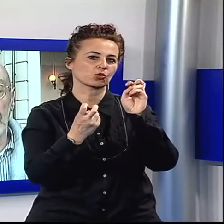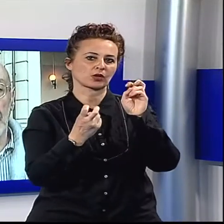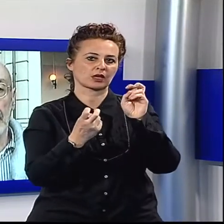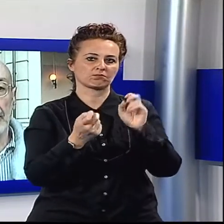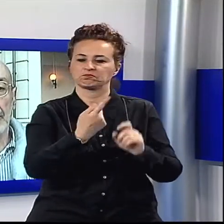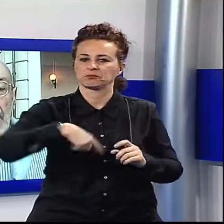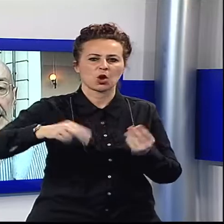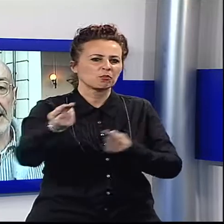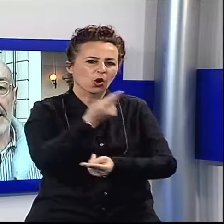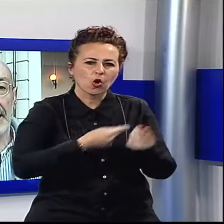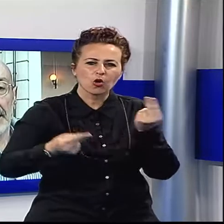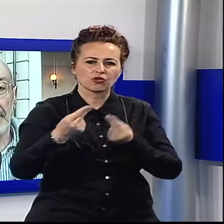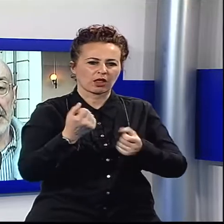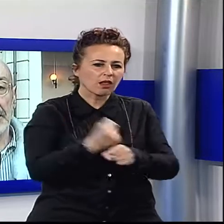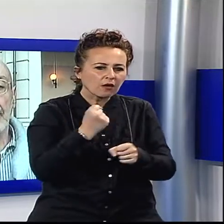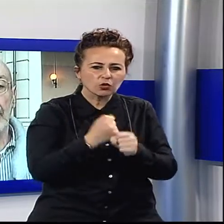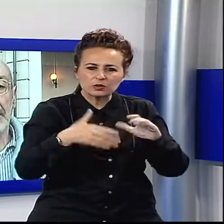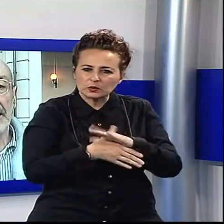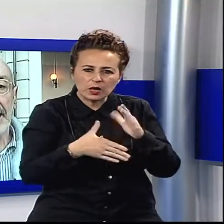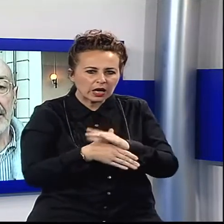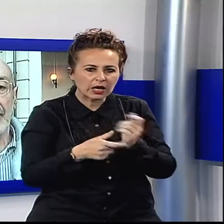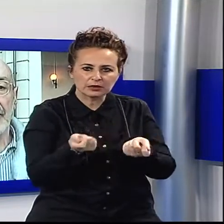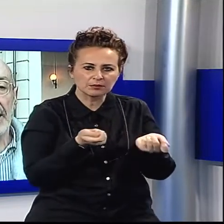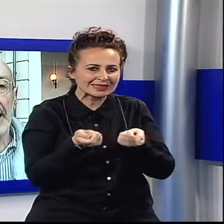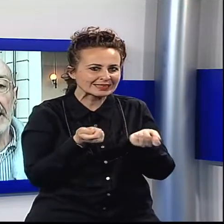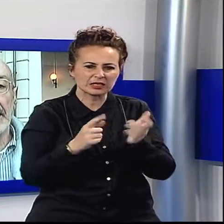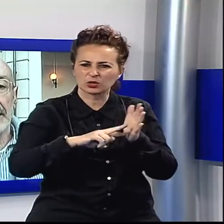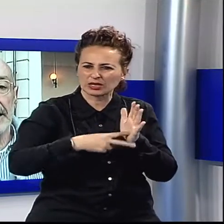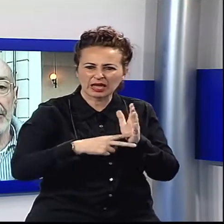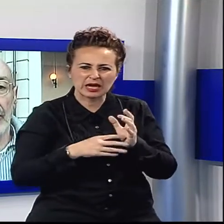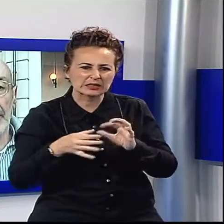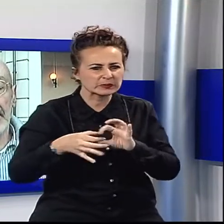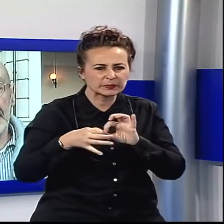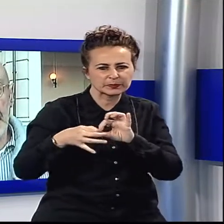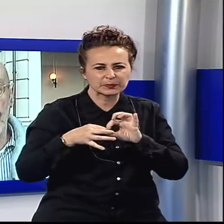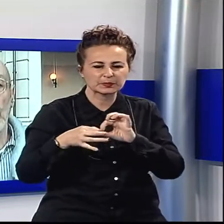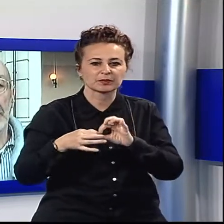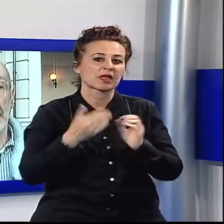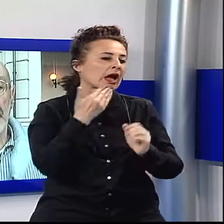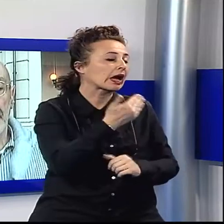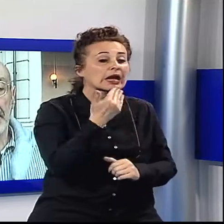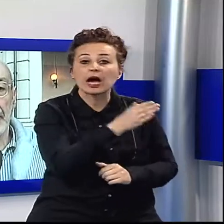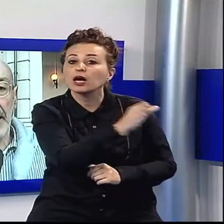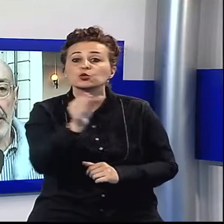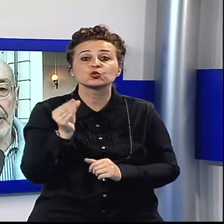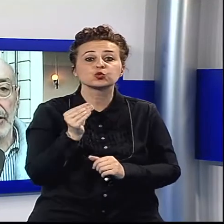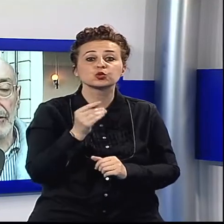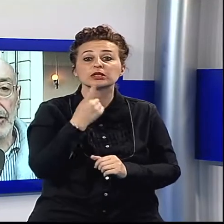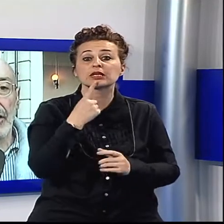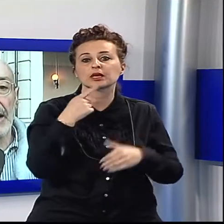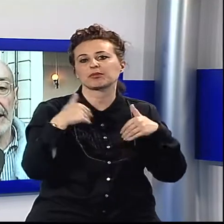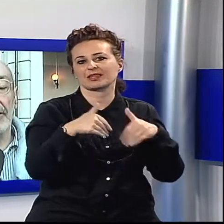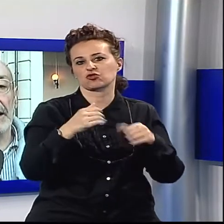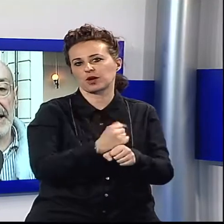'abbiamo fatto, un lavoro di squadra dell'amministrazione, dei tecnici eccetera. Devo ringraziarli tutti chi ha partecipato a questo